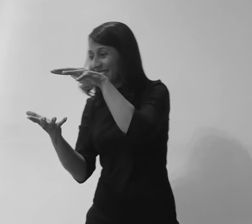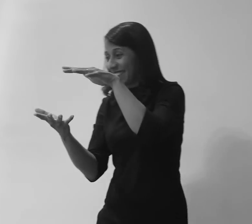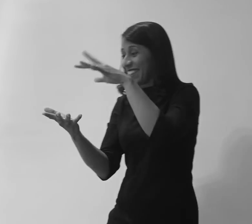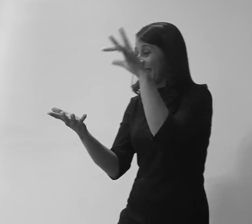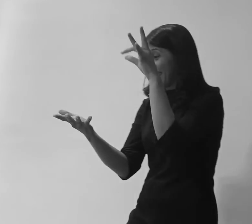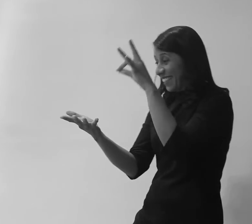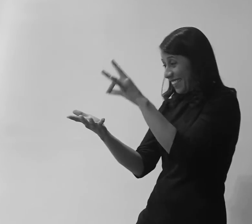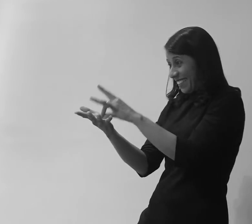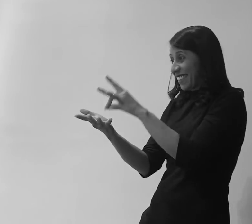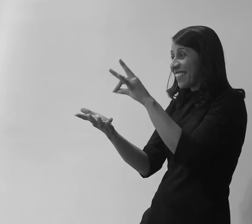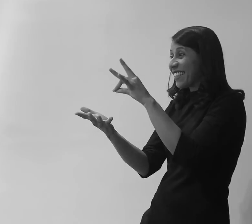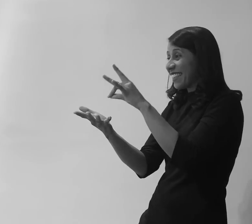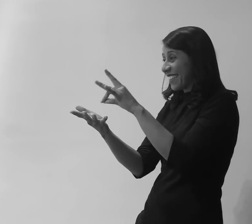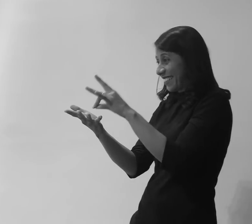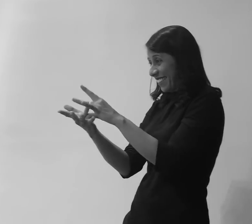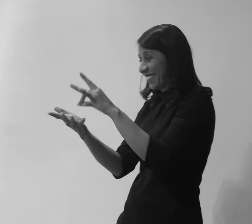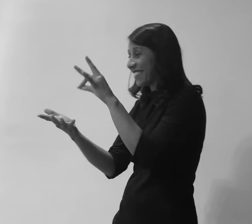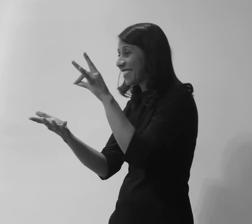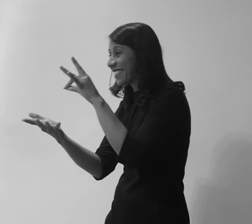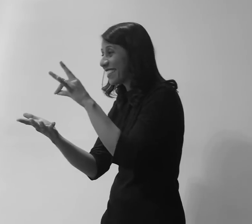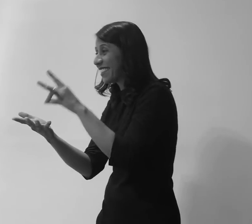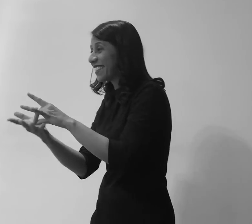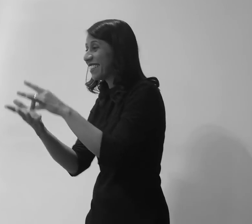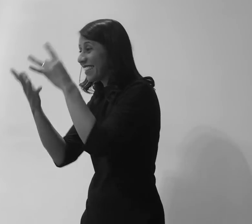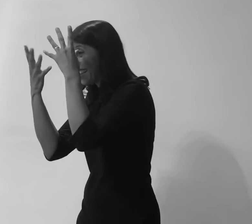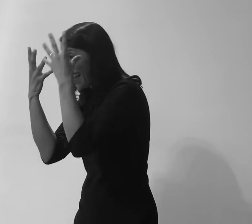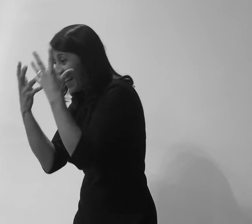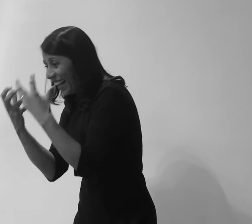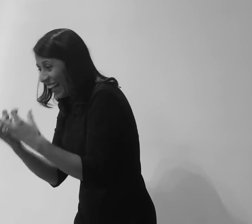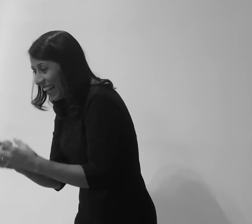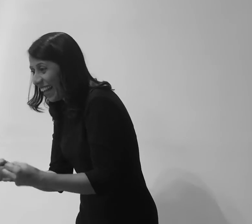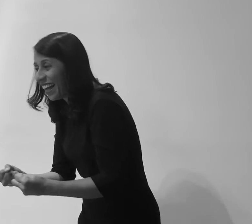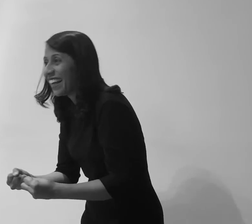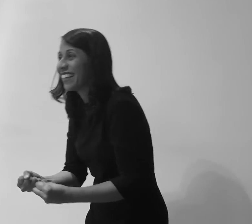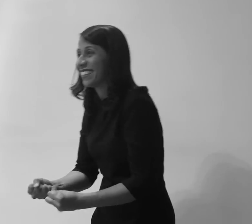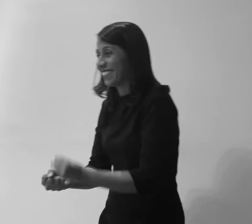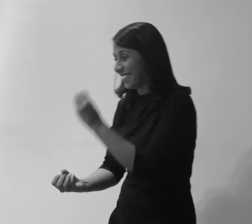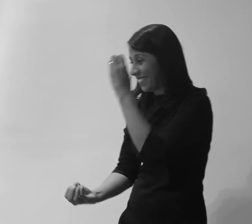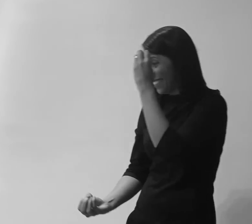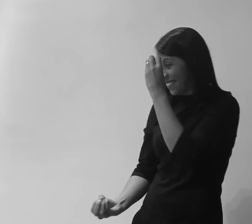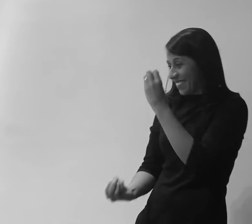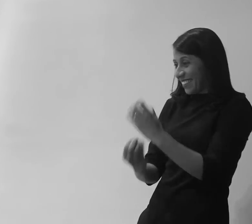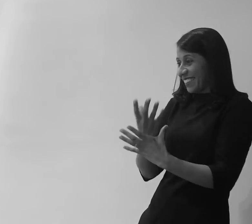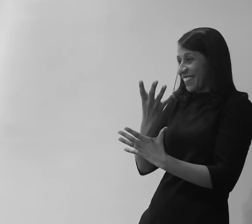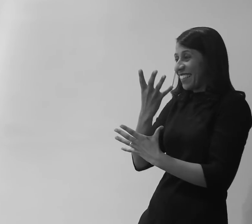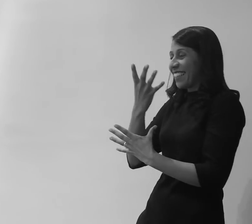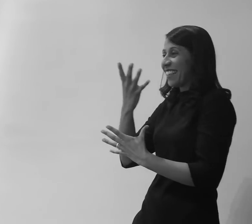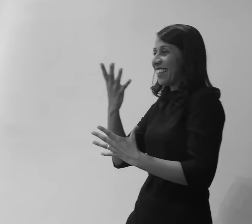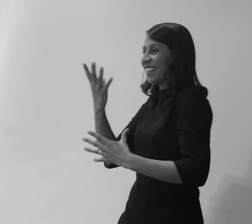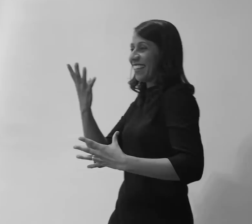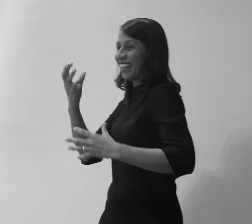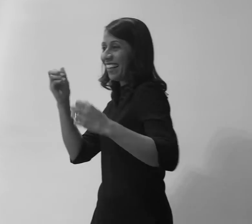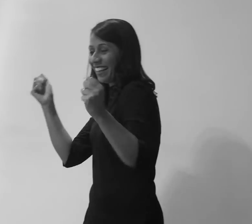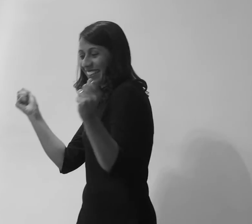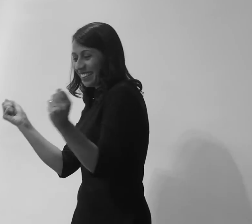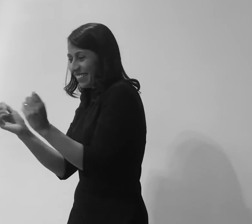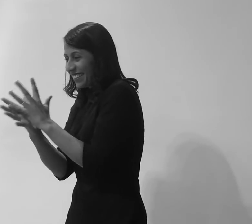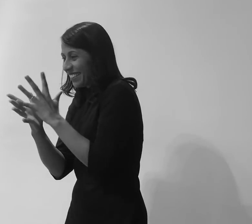E afirmo as promessas e